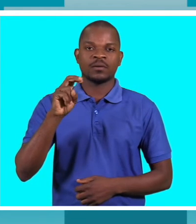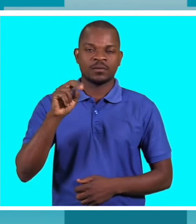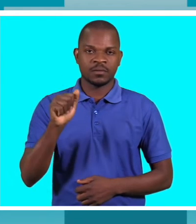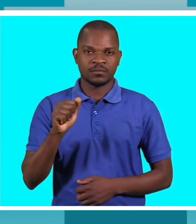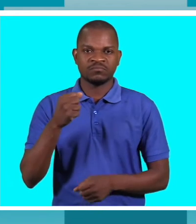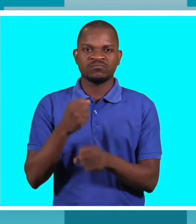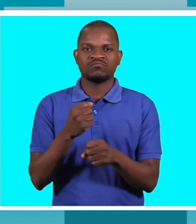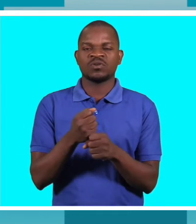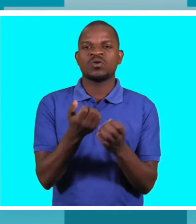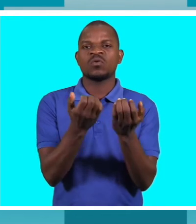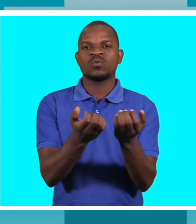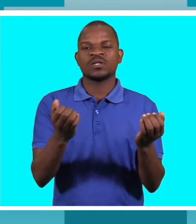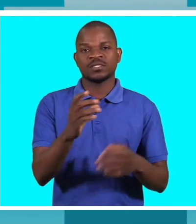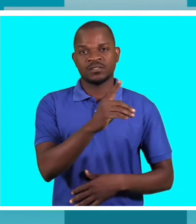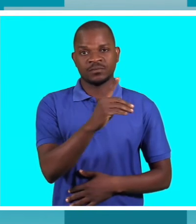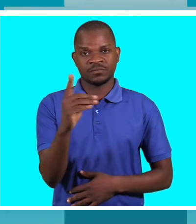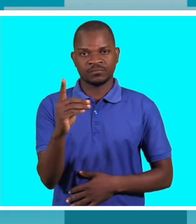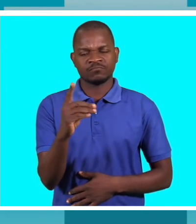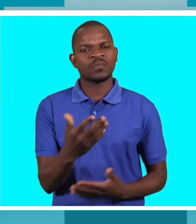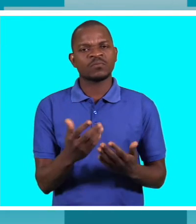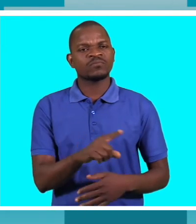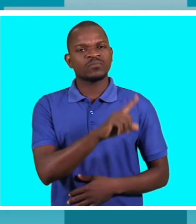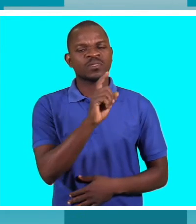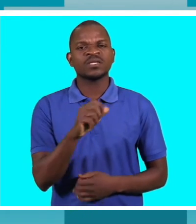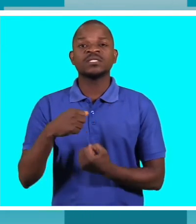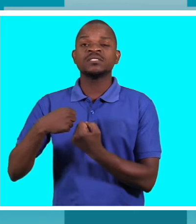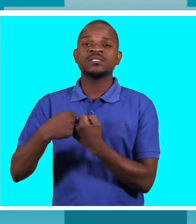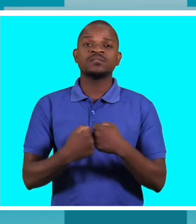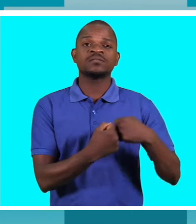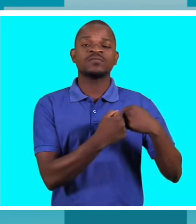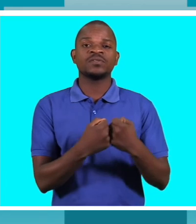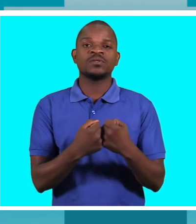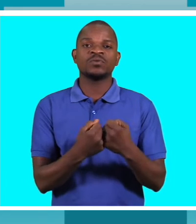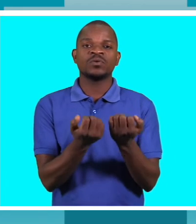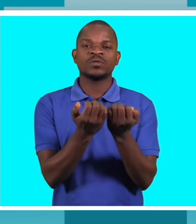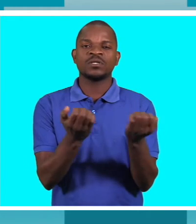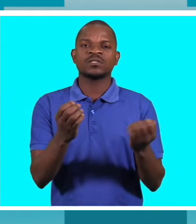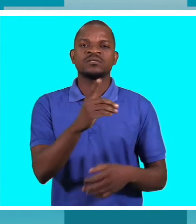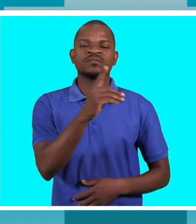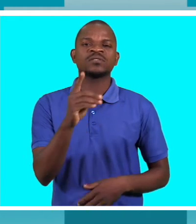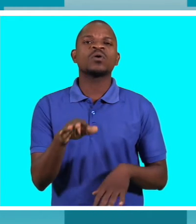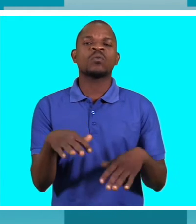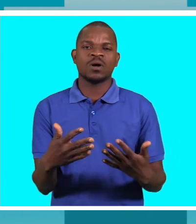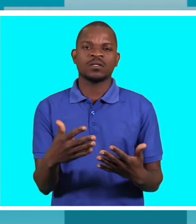educativas especiais. Cornélia, quais são os maiores desafios da criança com deficiência, sobretudo na escola?